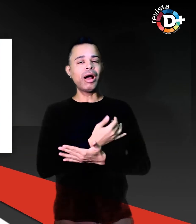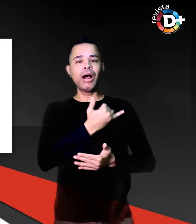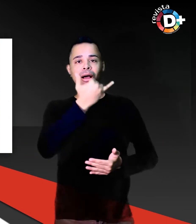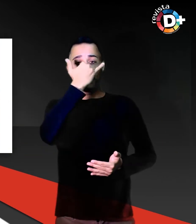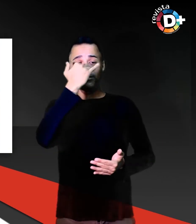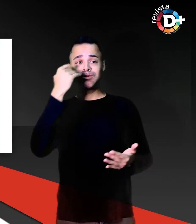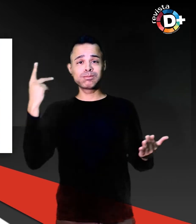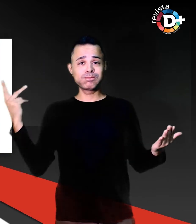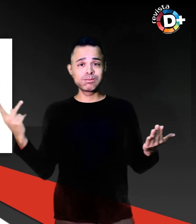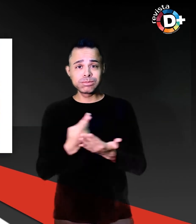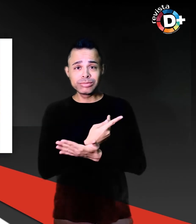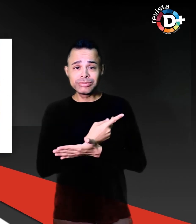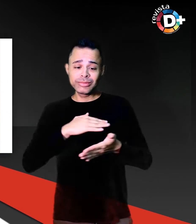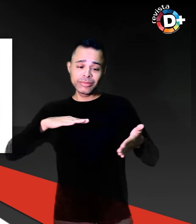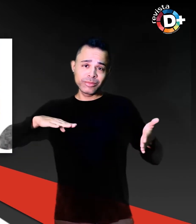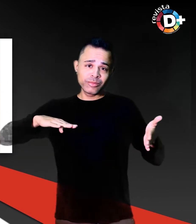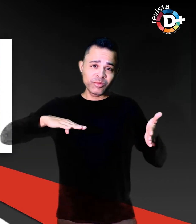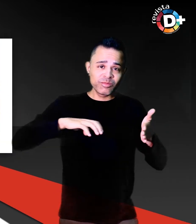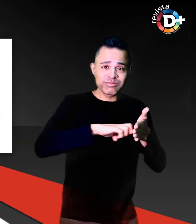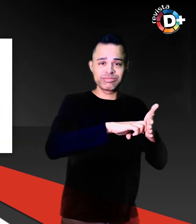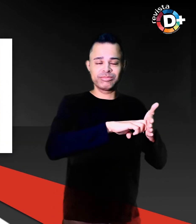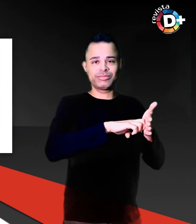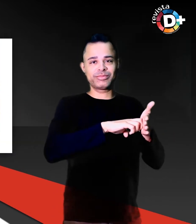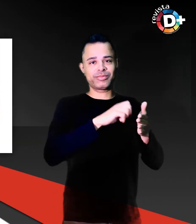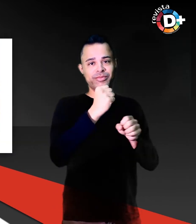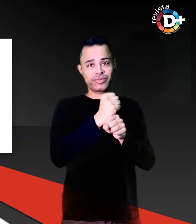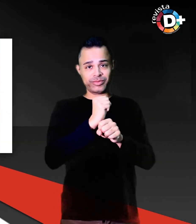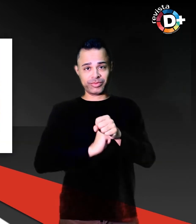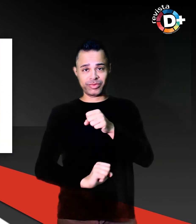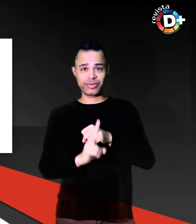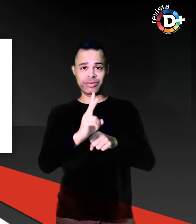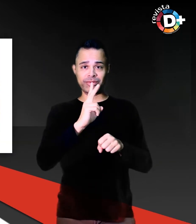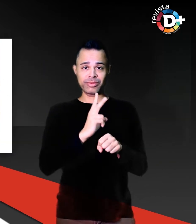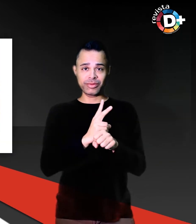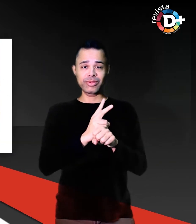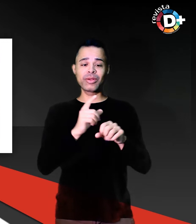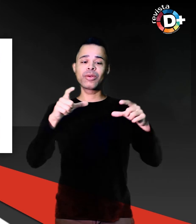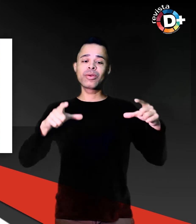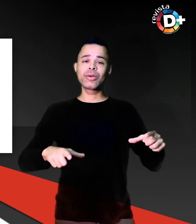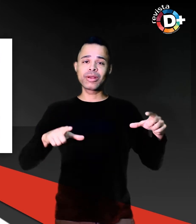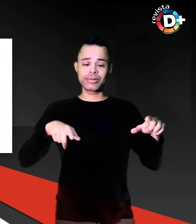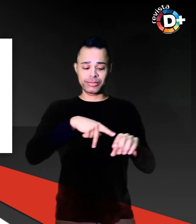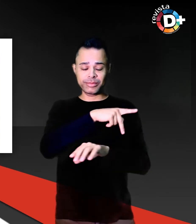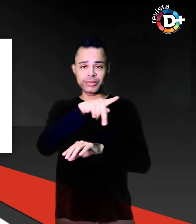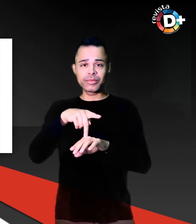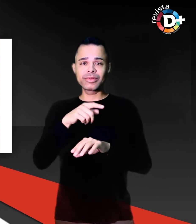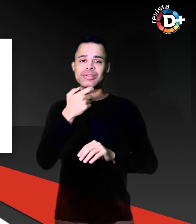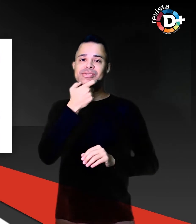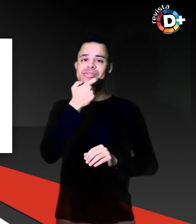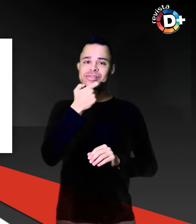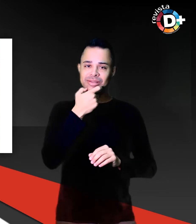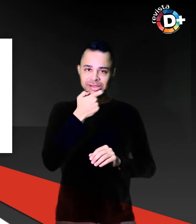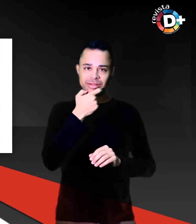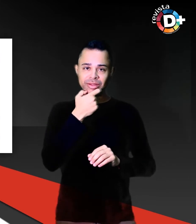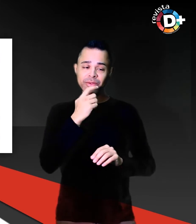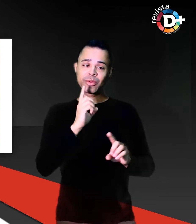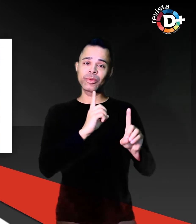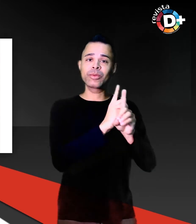dois anos antes de conhecer Louisa Clacker. Lou, aos 26 anos, ainda levava uma vida